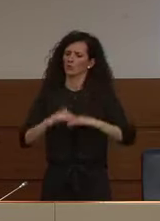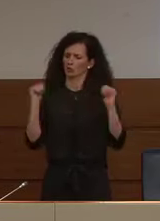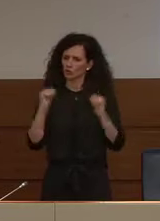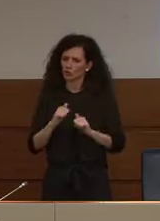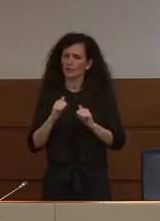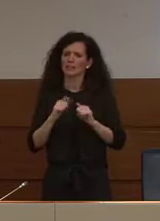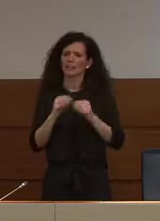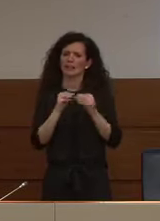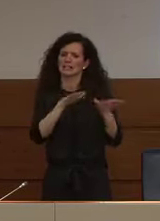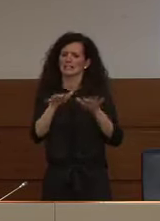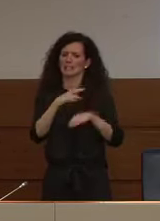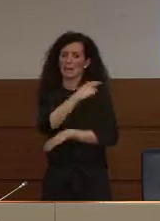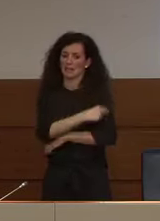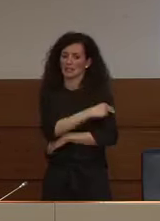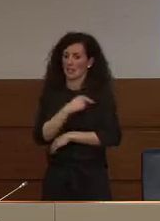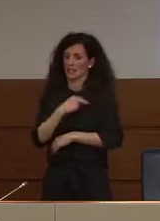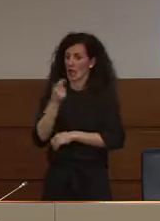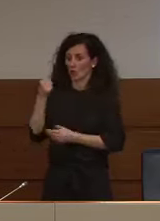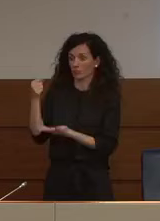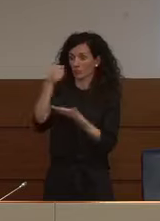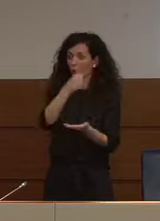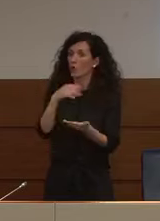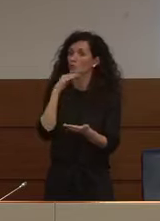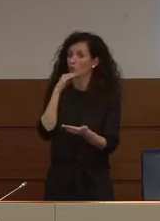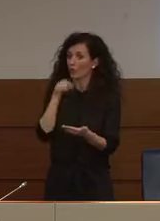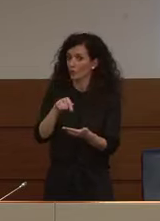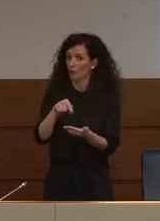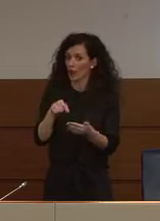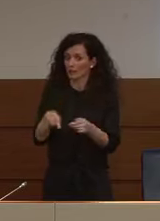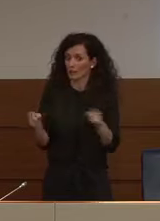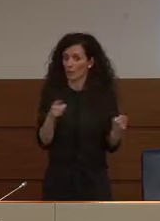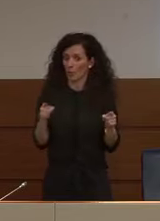sono sufficienti per questa fase emergenziale grazie